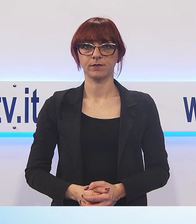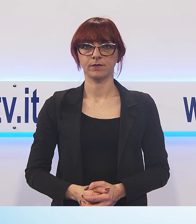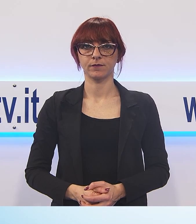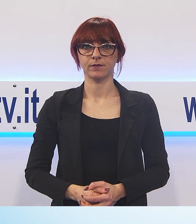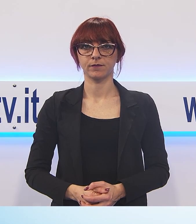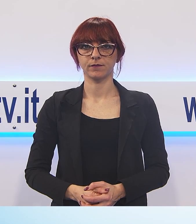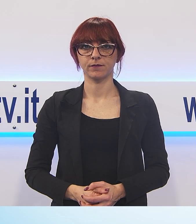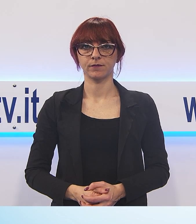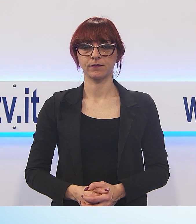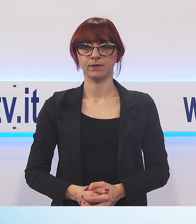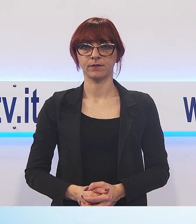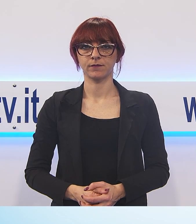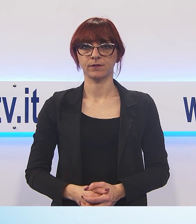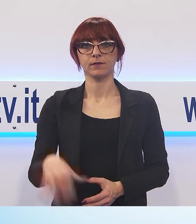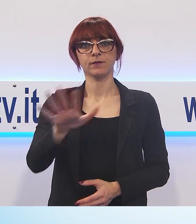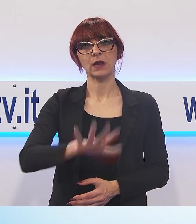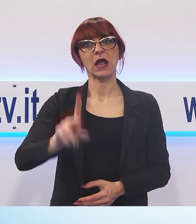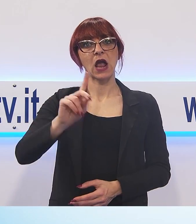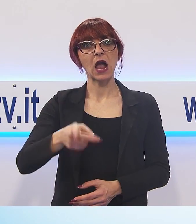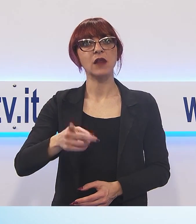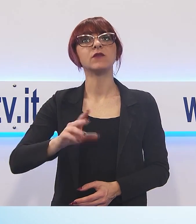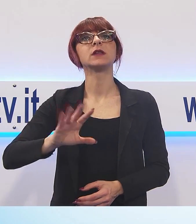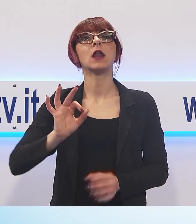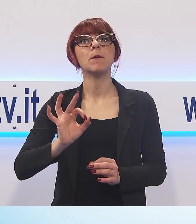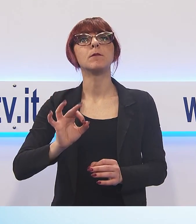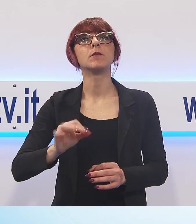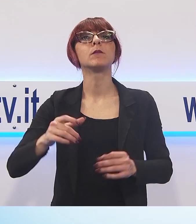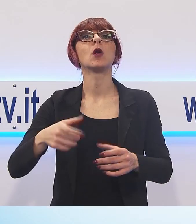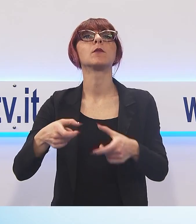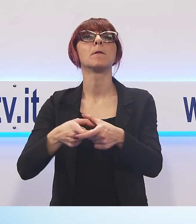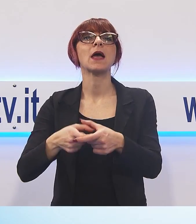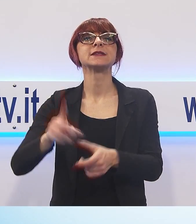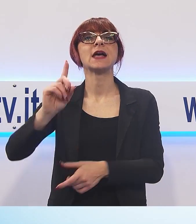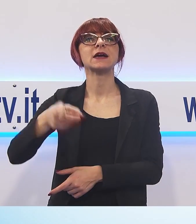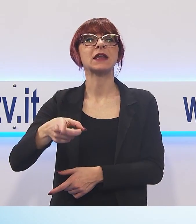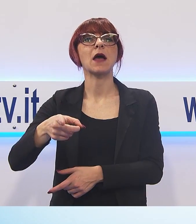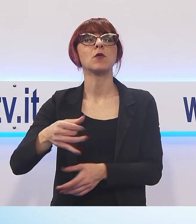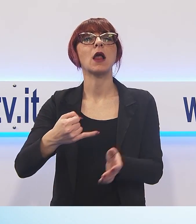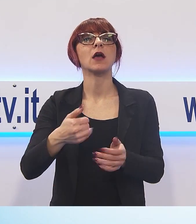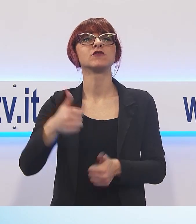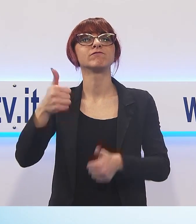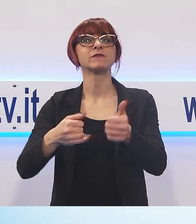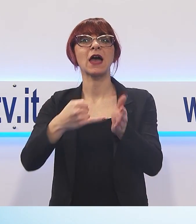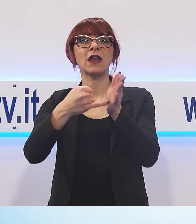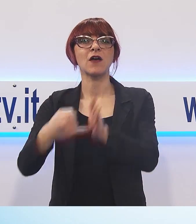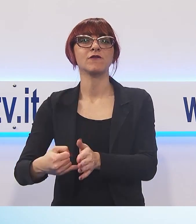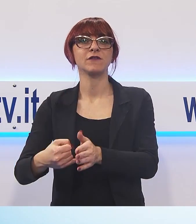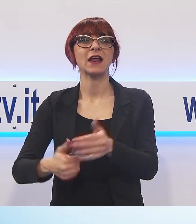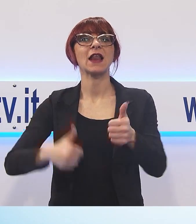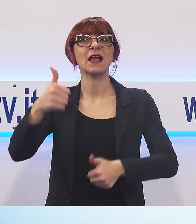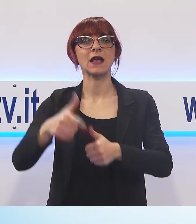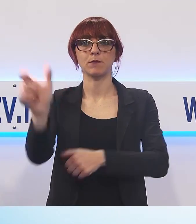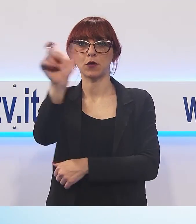Rimaniamo in Garfagnana, andiamo ancora più su a Gramolazzo, le finali del campionato italiano niente meno che di Briscola.